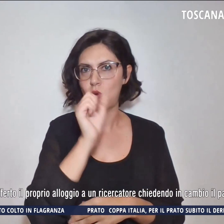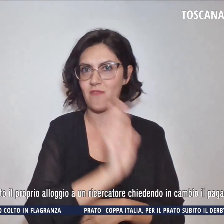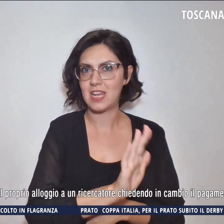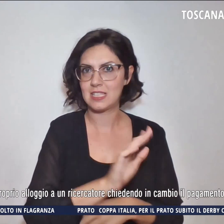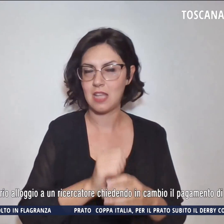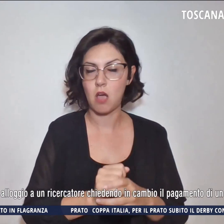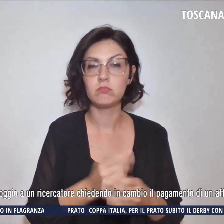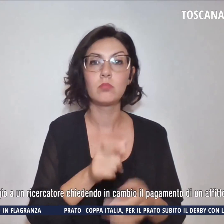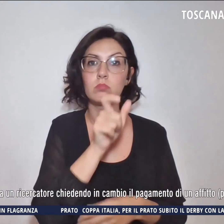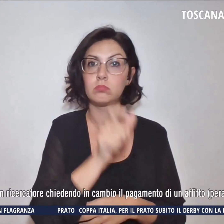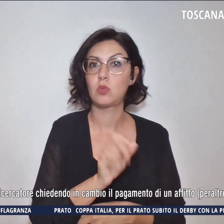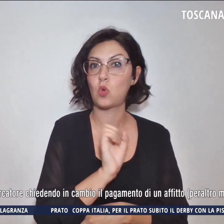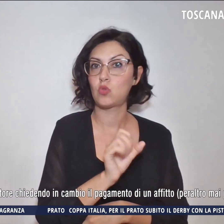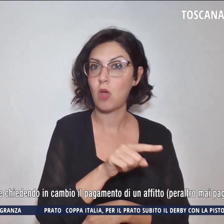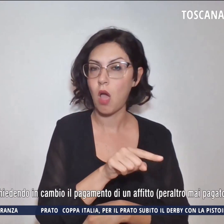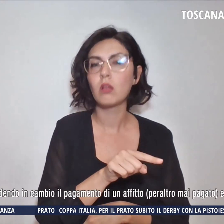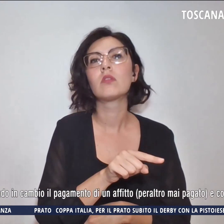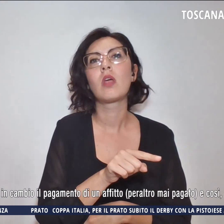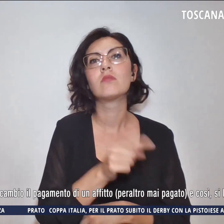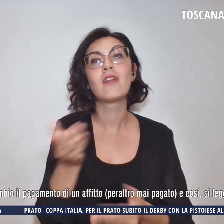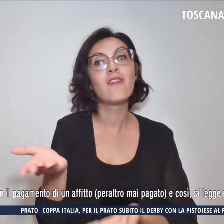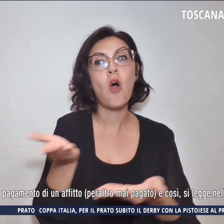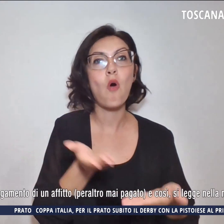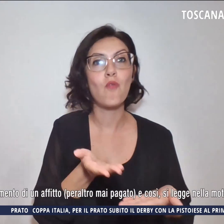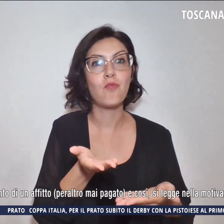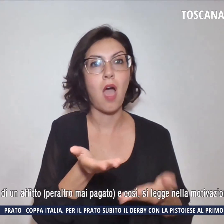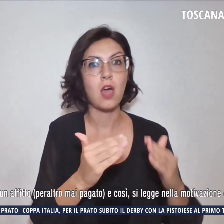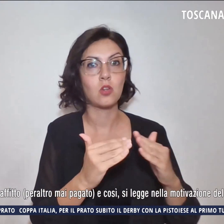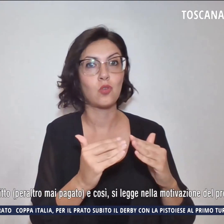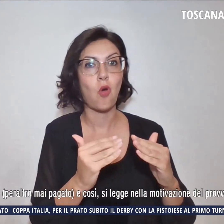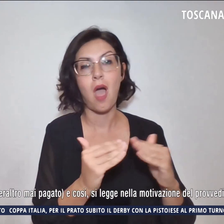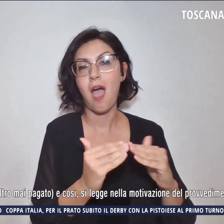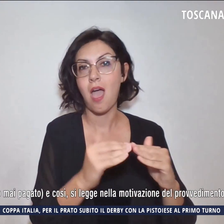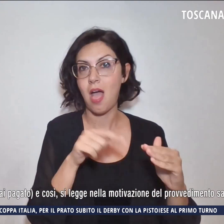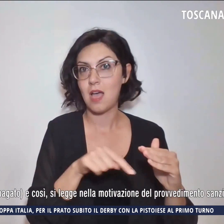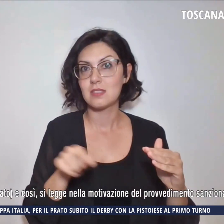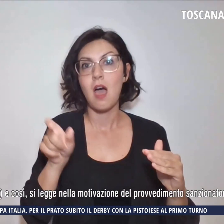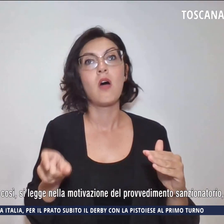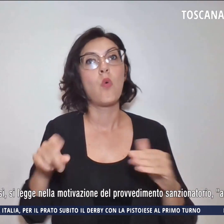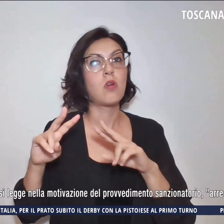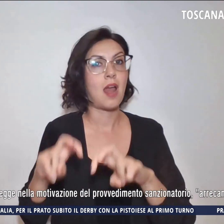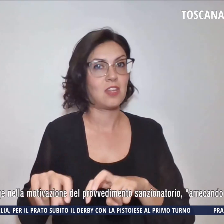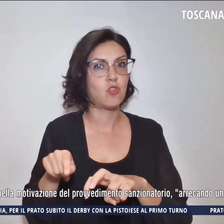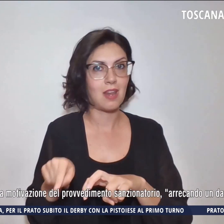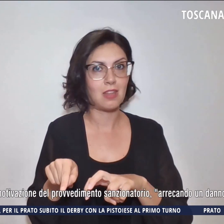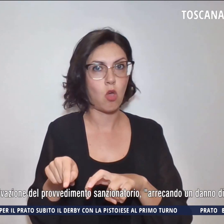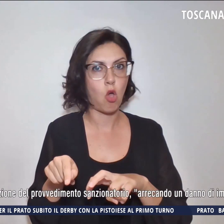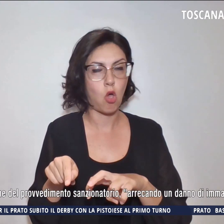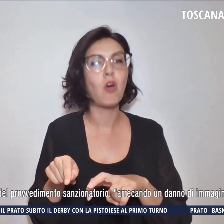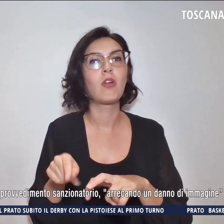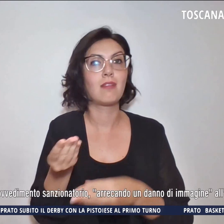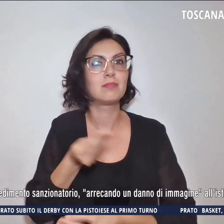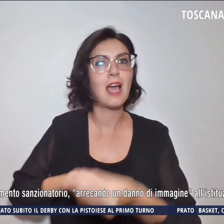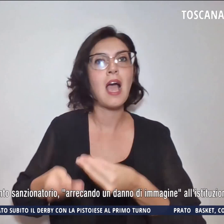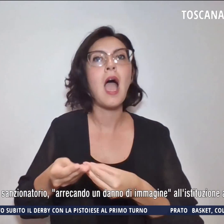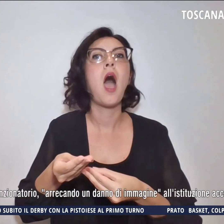offerto il proprio alloggio ad un ricercatore chiedendo in cambio il pagamento di un affitto peraltro mai